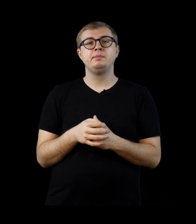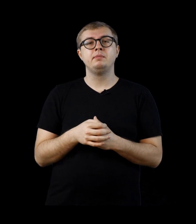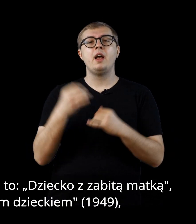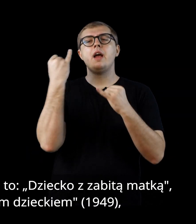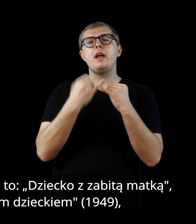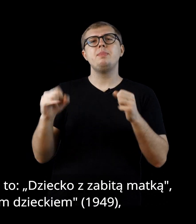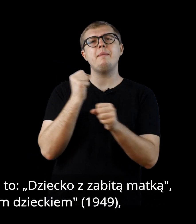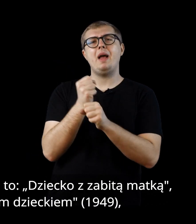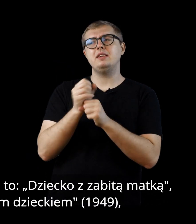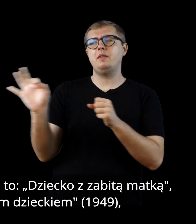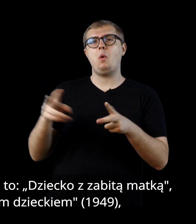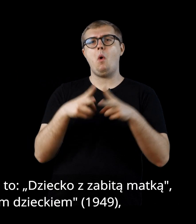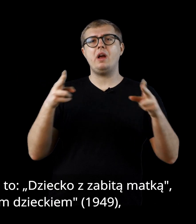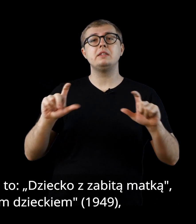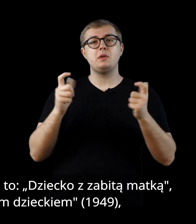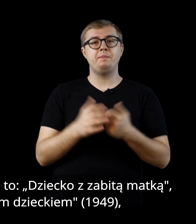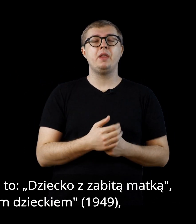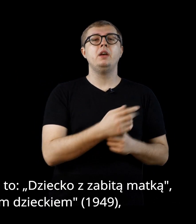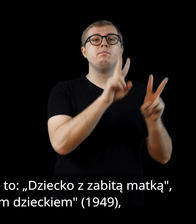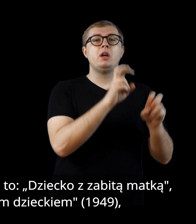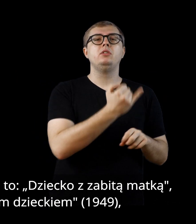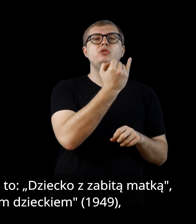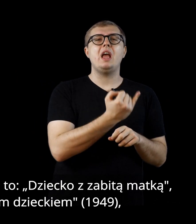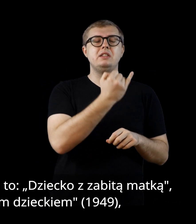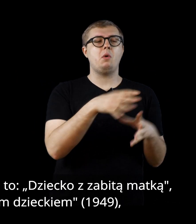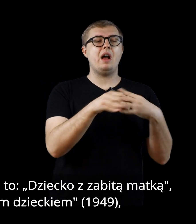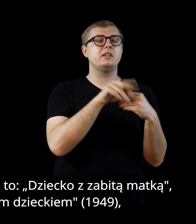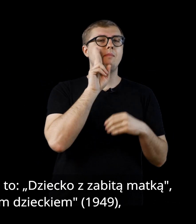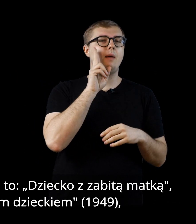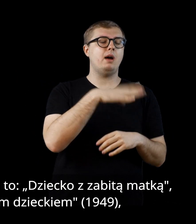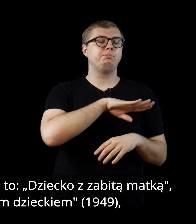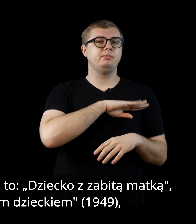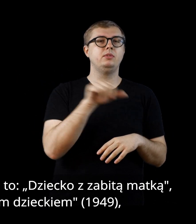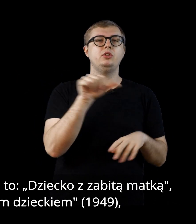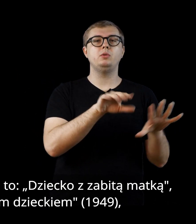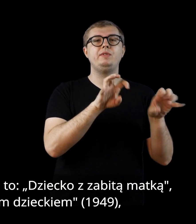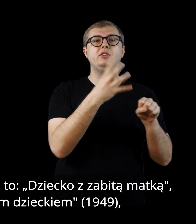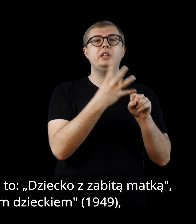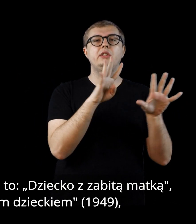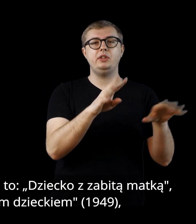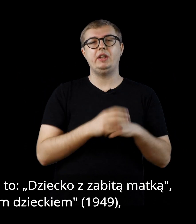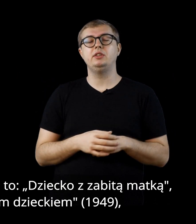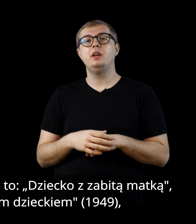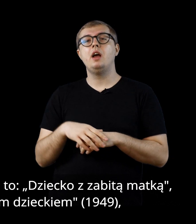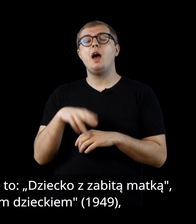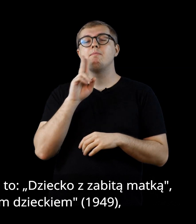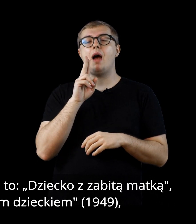Inne prace z tego okresu to dziecko z zabitą matką – 1949, matka z zabitym